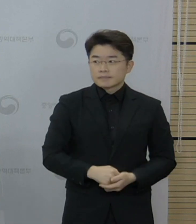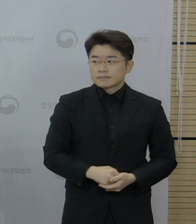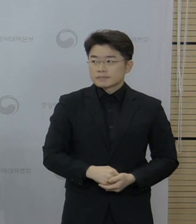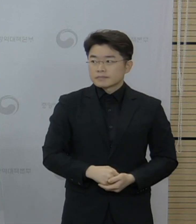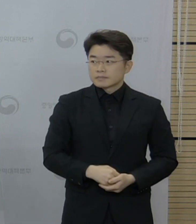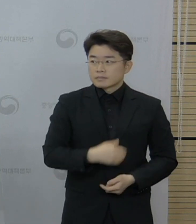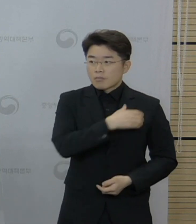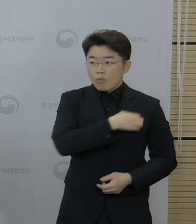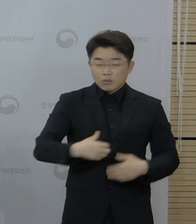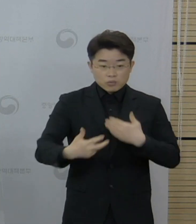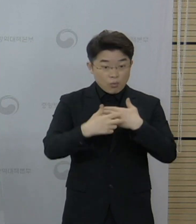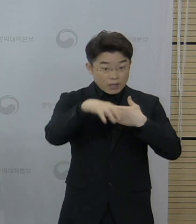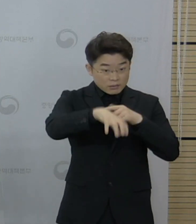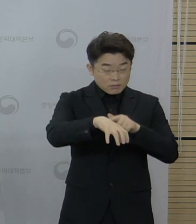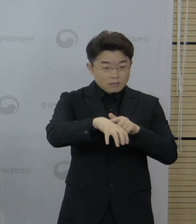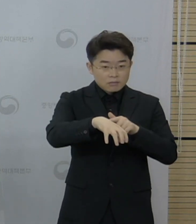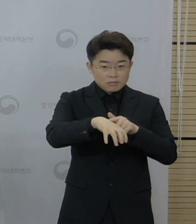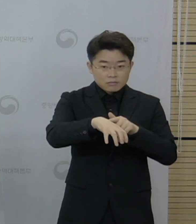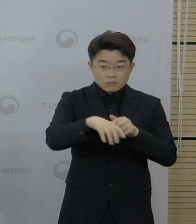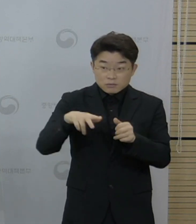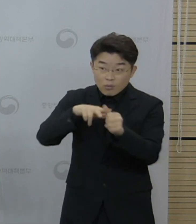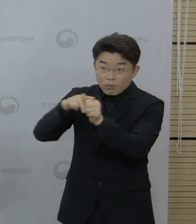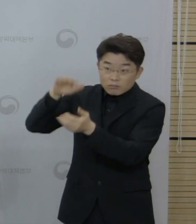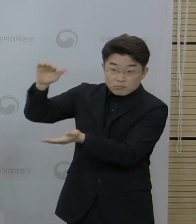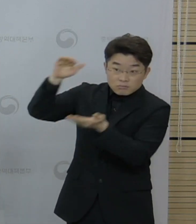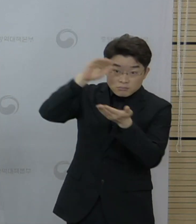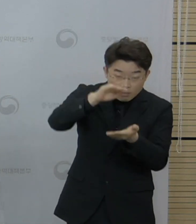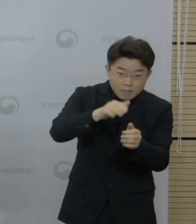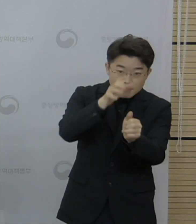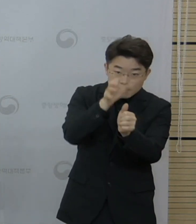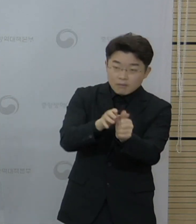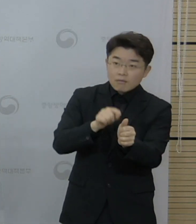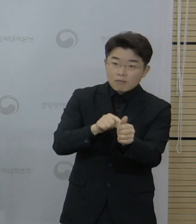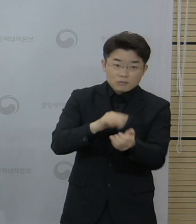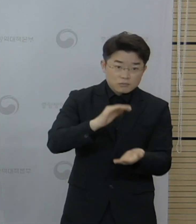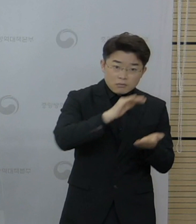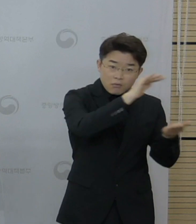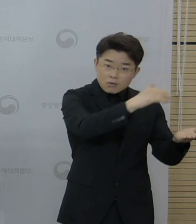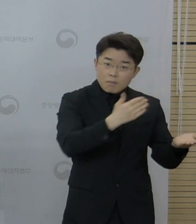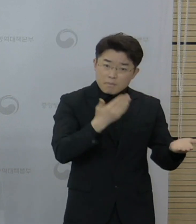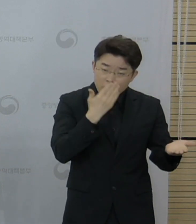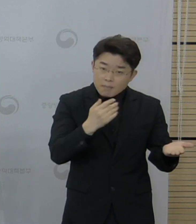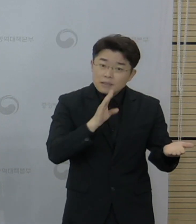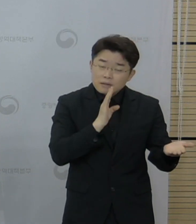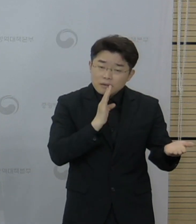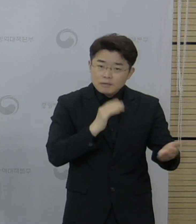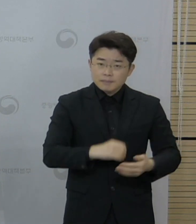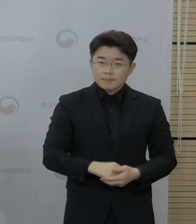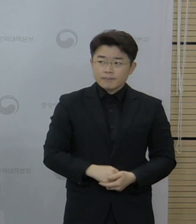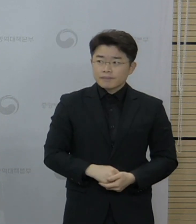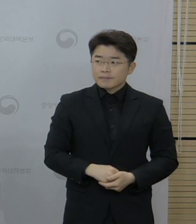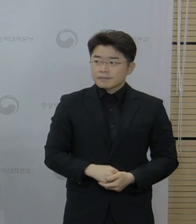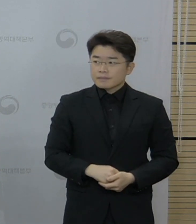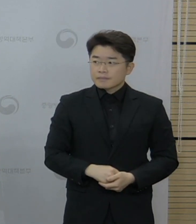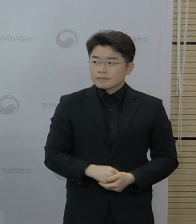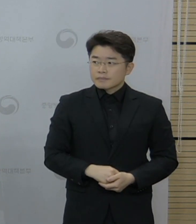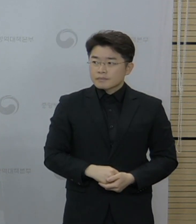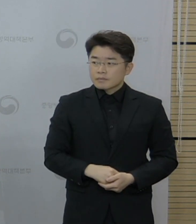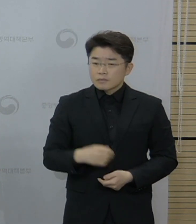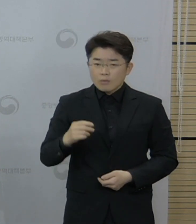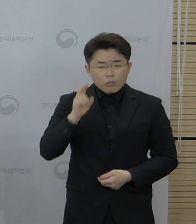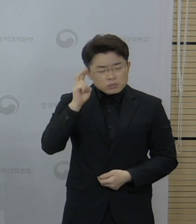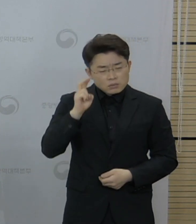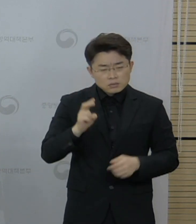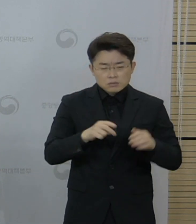조사 사례에 대한 구체적인 정보를 공유하고 있는지 질문 주셨습니다. 당사자나 가족이 피해조사 결과를 수용하지